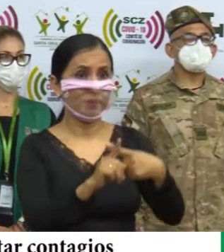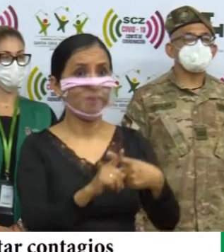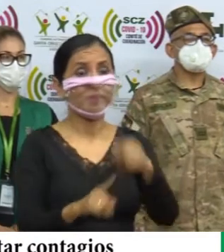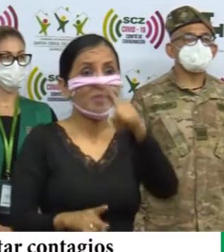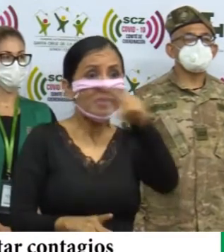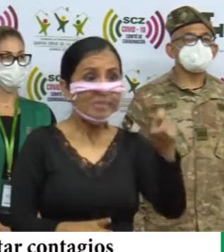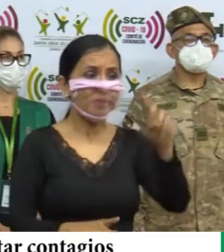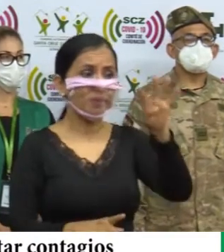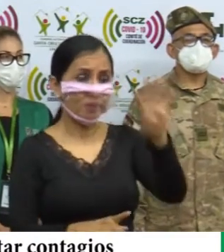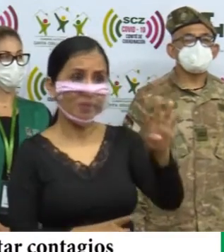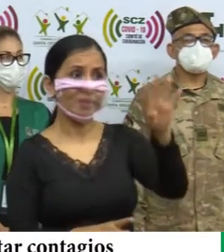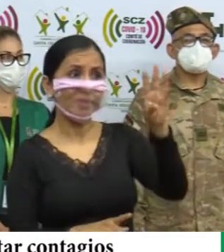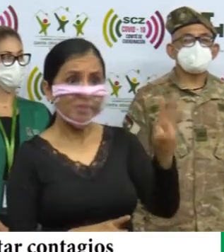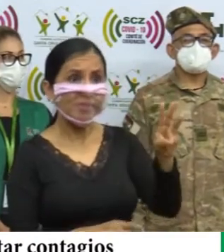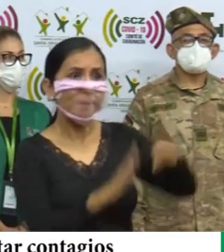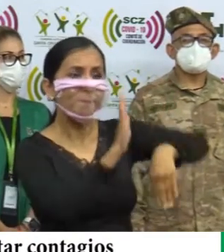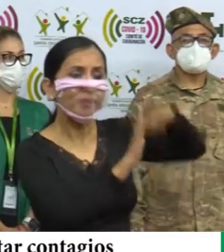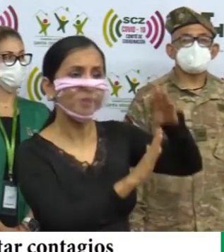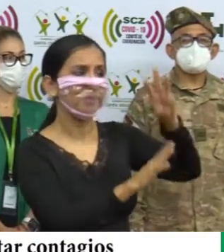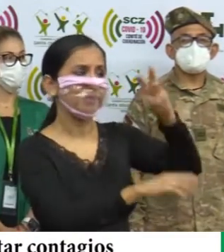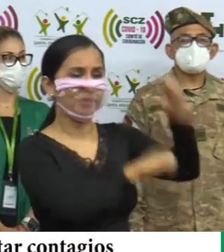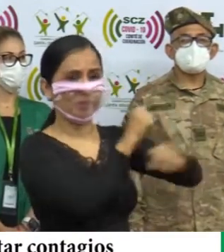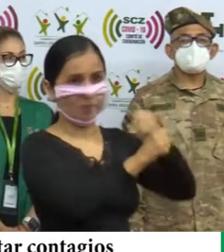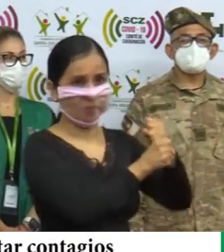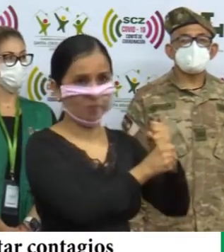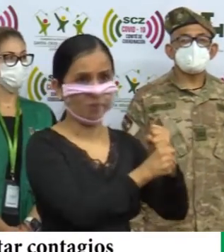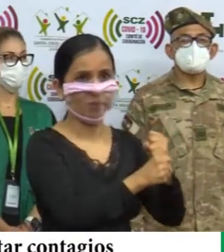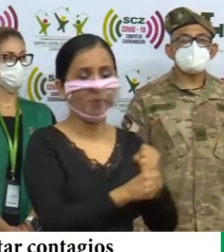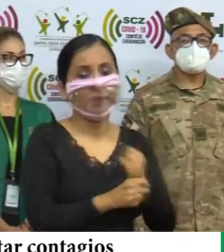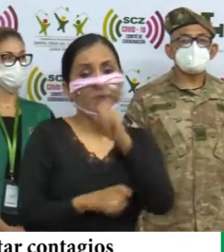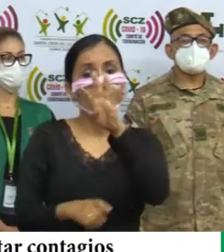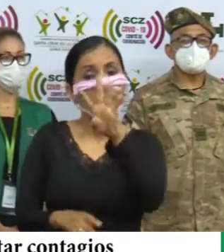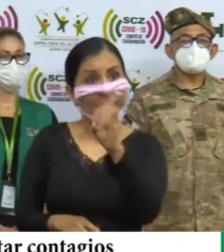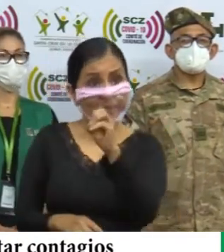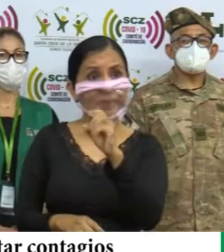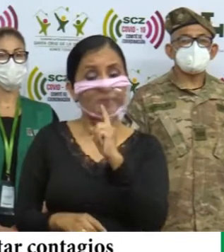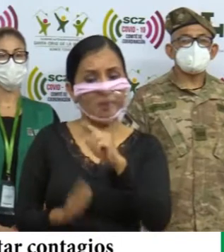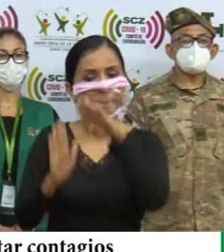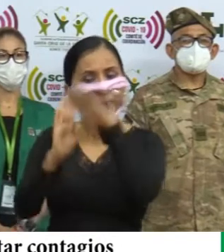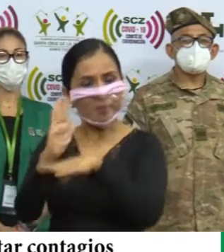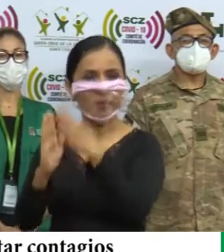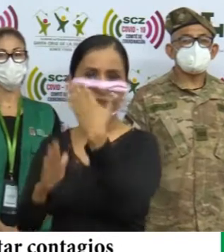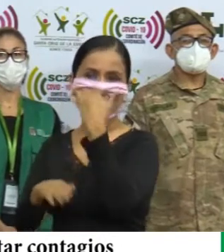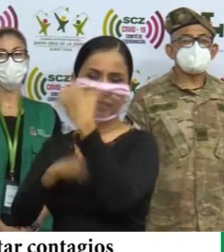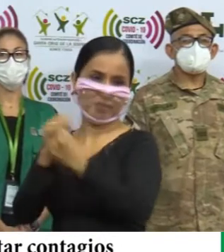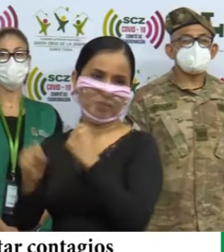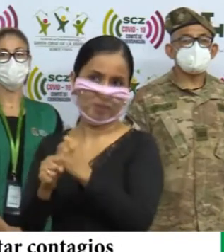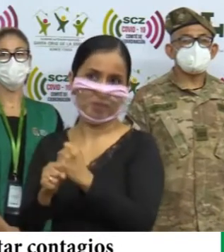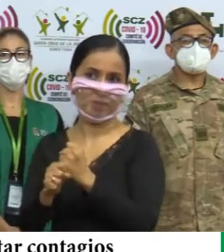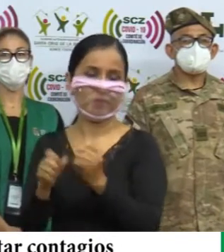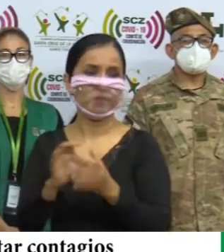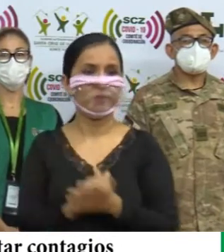146 son mayores de 60 años y 40 son menores de 15 años.